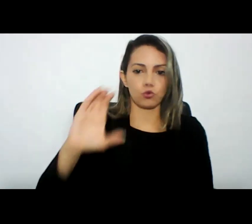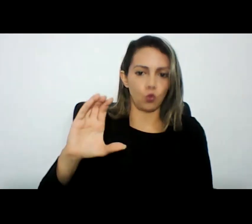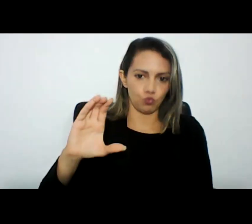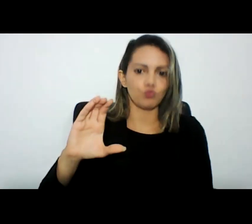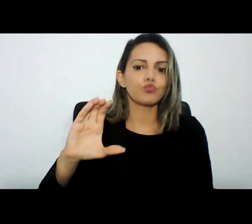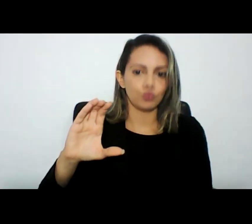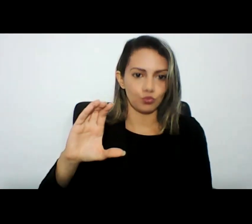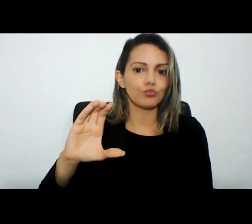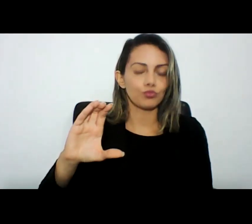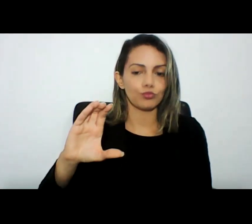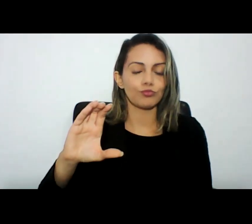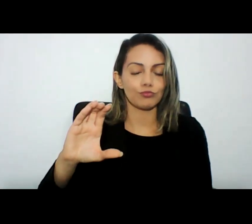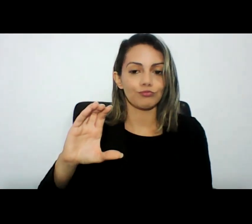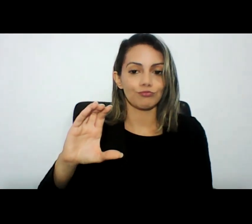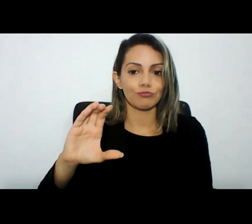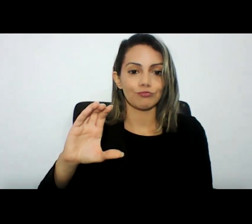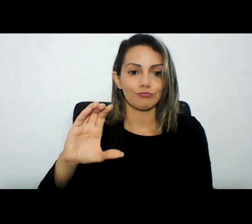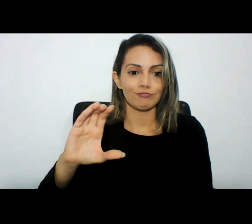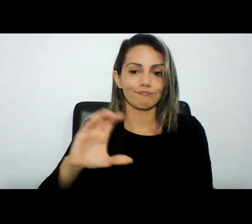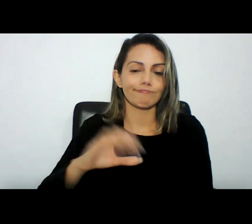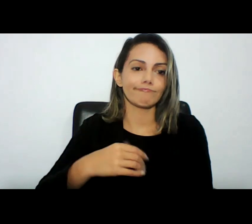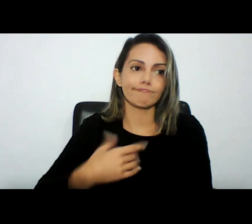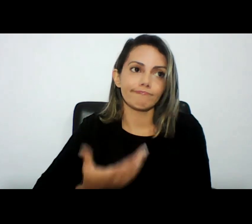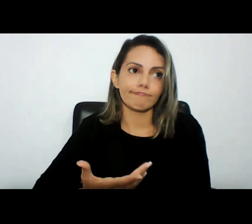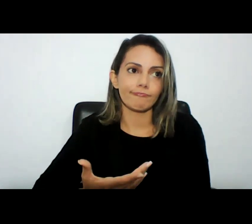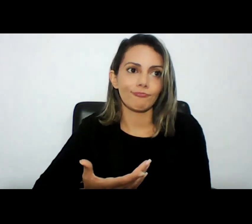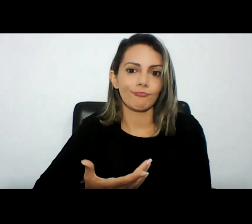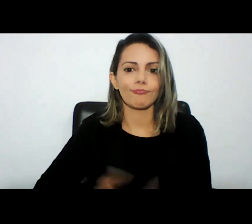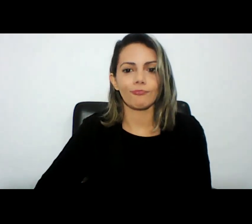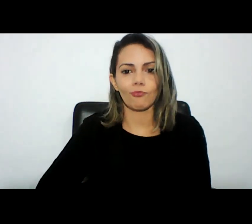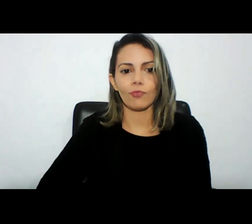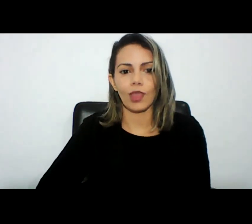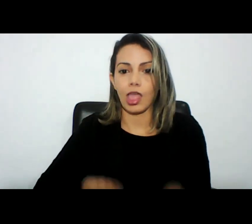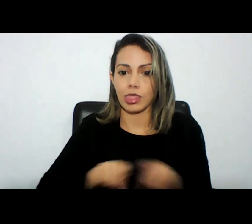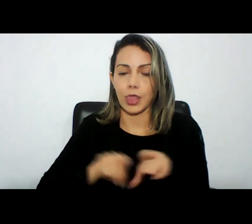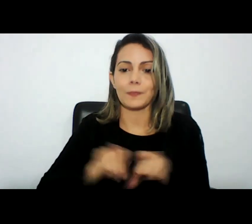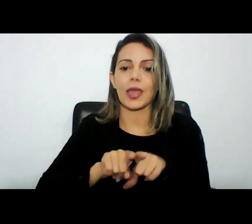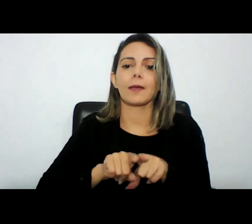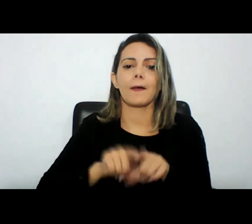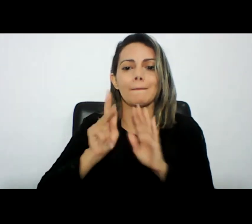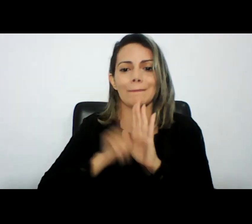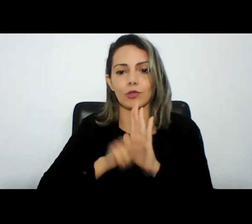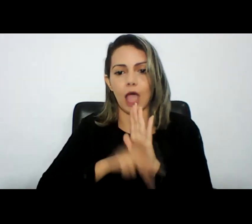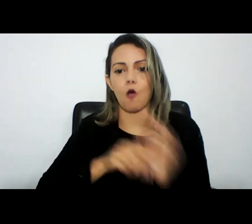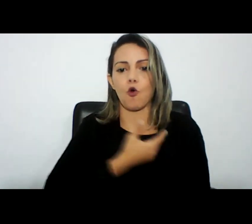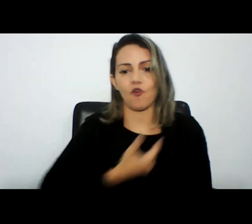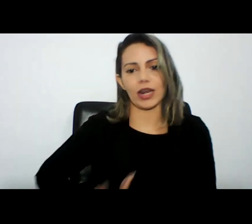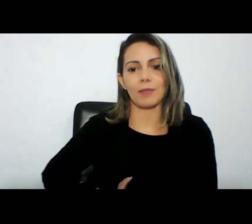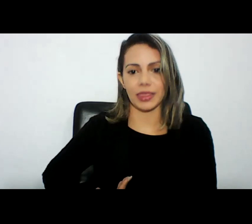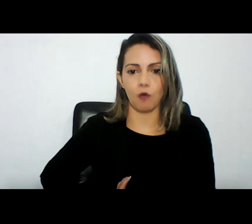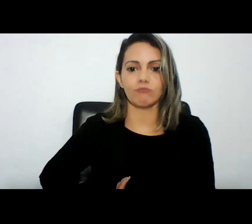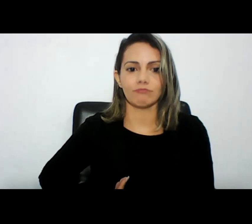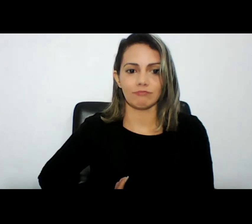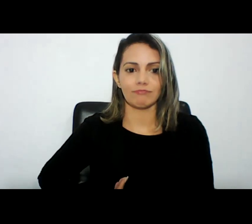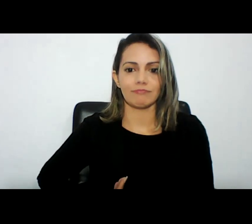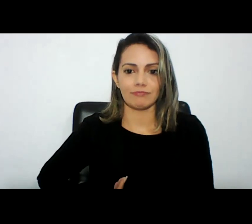posta até portais governamentais por exemplo existem por determinação legal a transparência de um